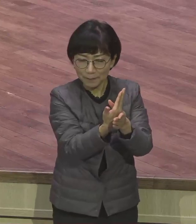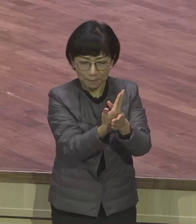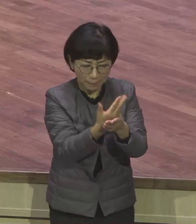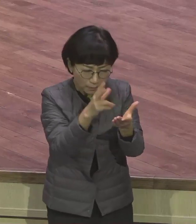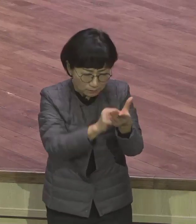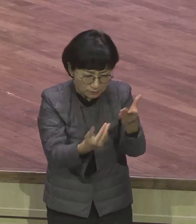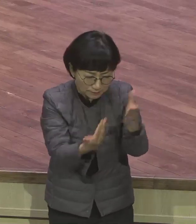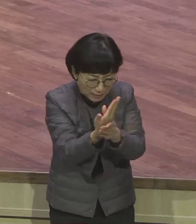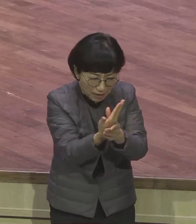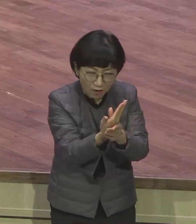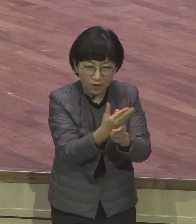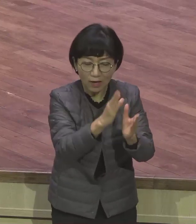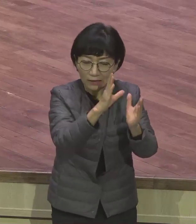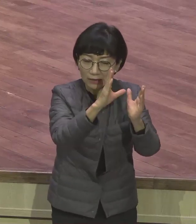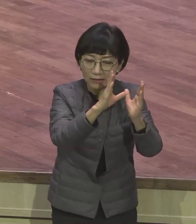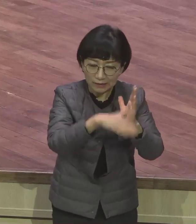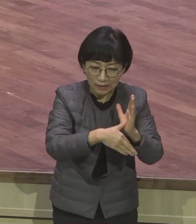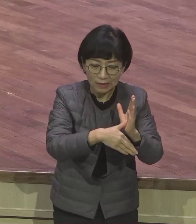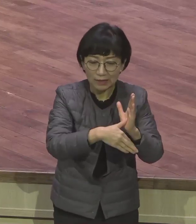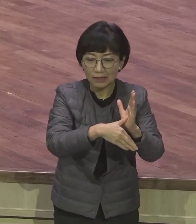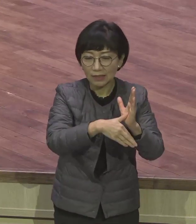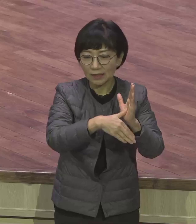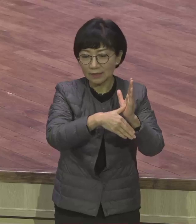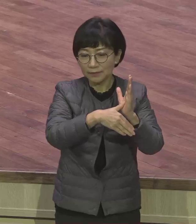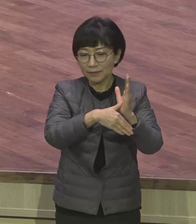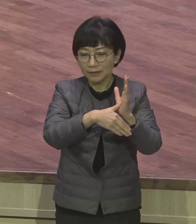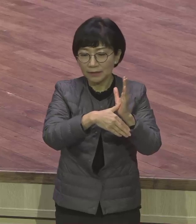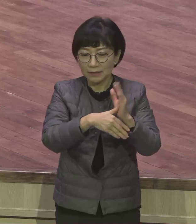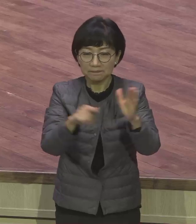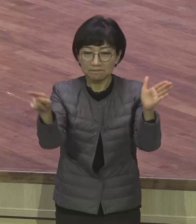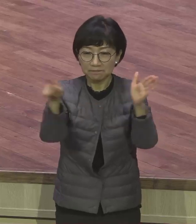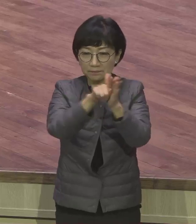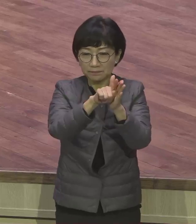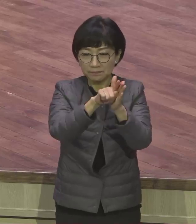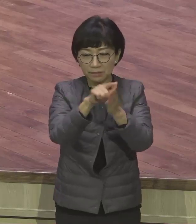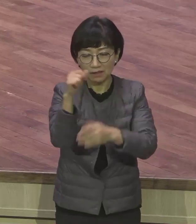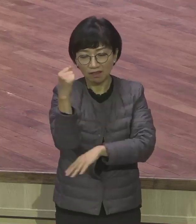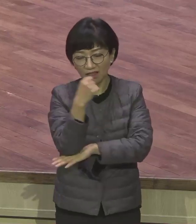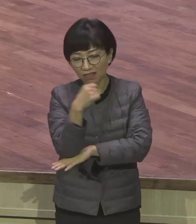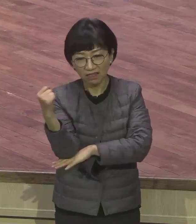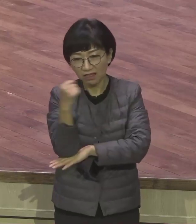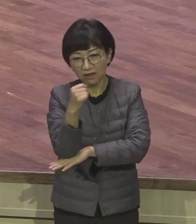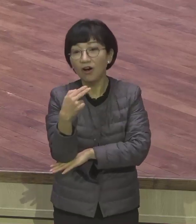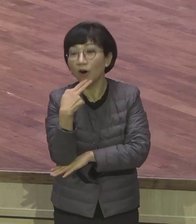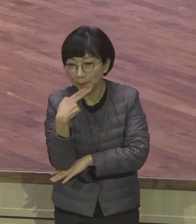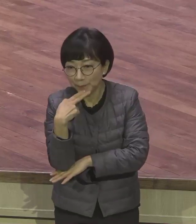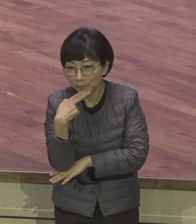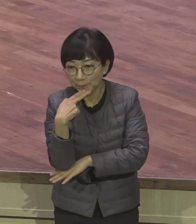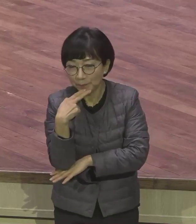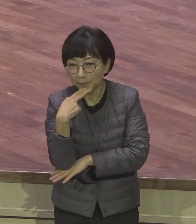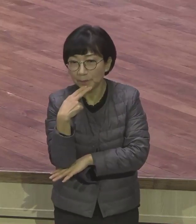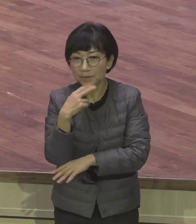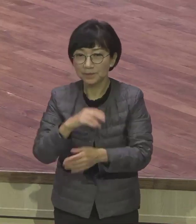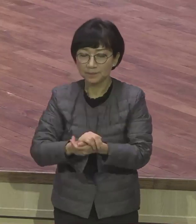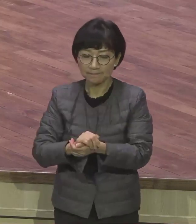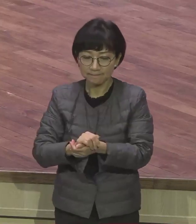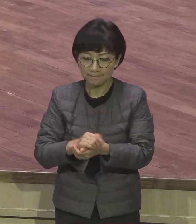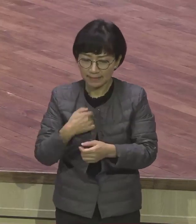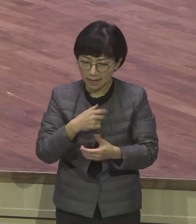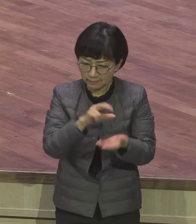속에서도 결코 흔들리지 않고 모든 것을 다 간증으로 인생작품으로